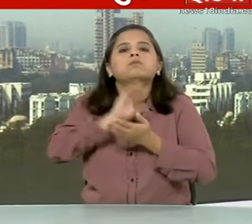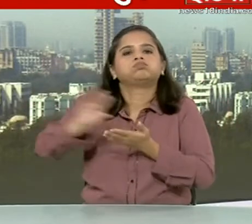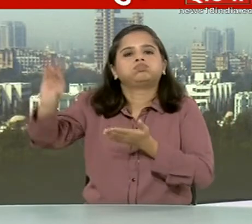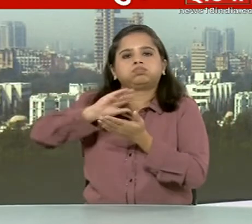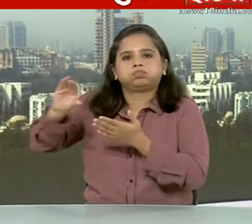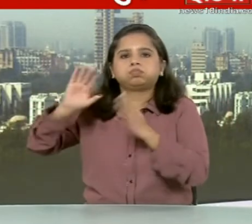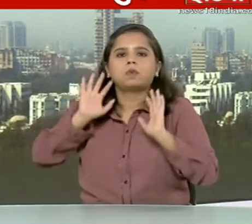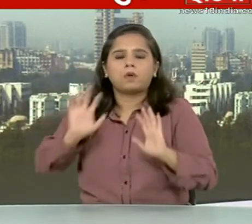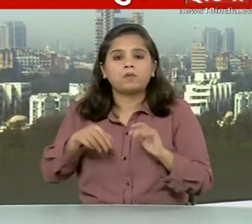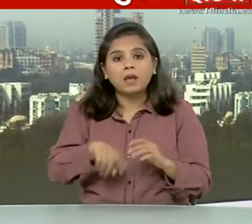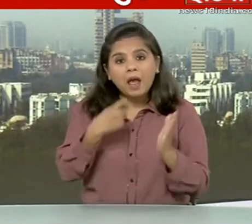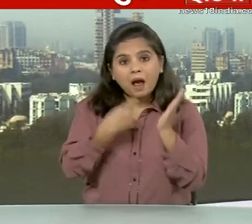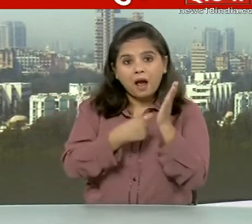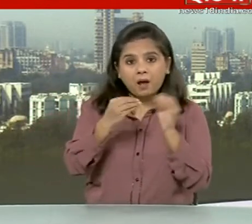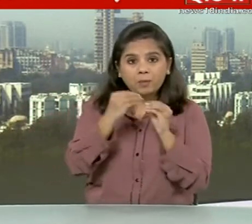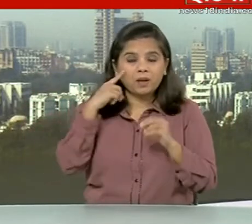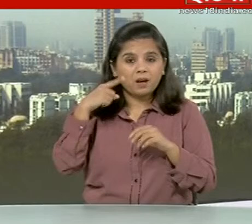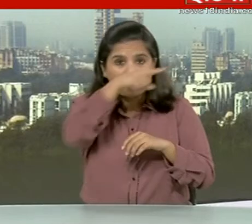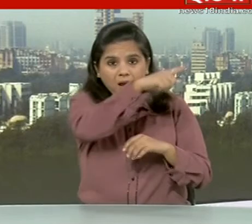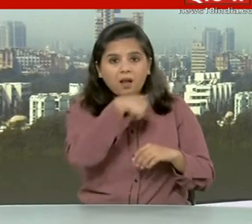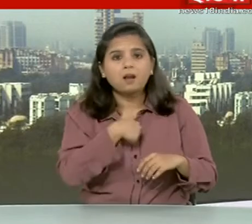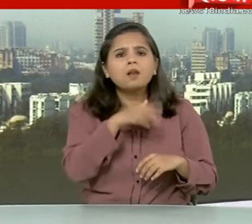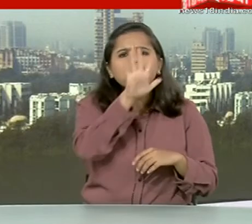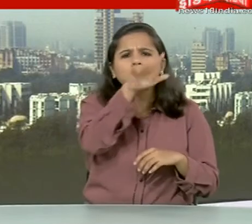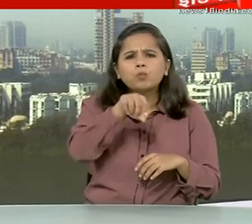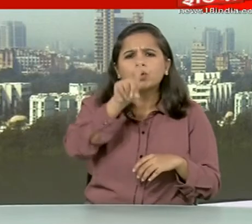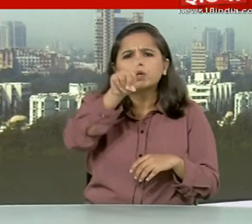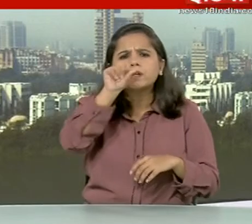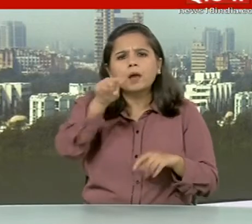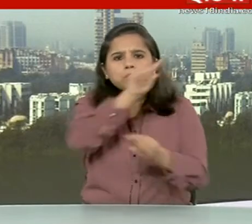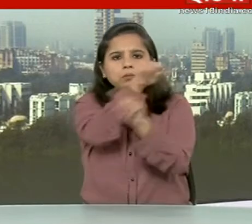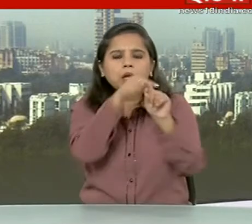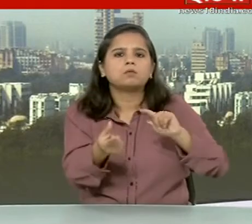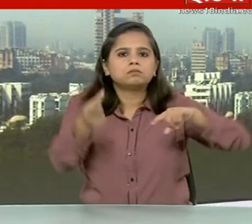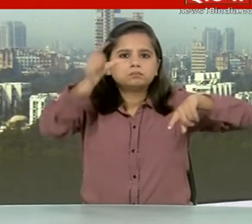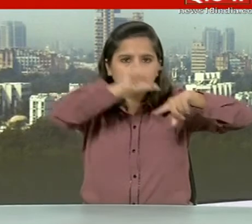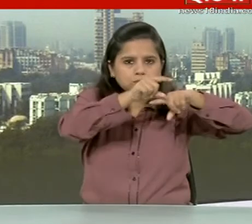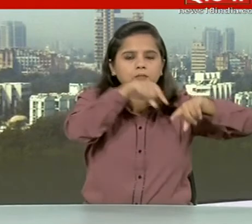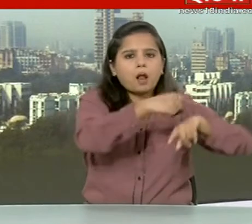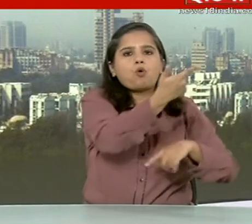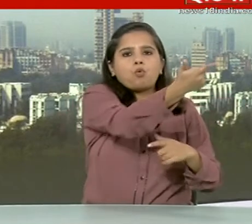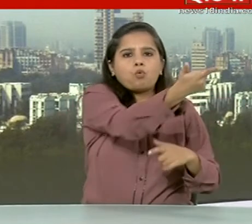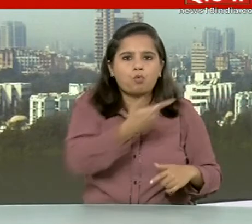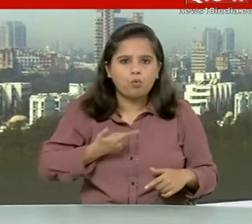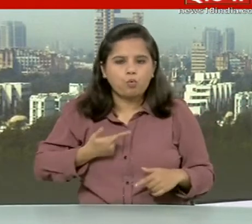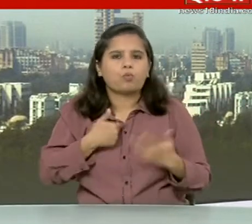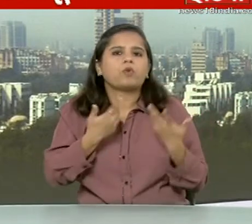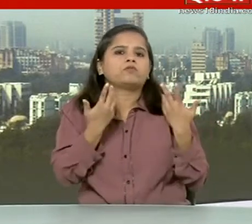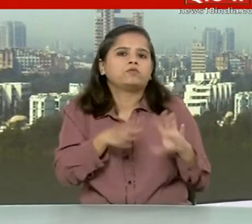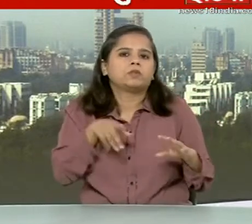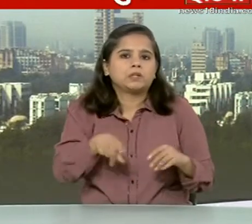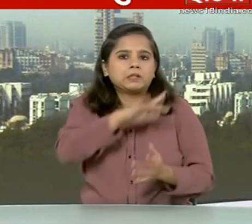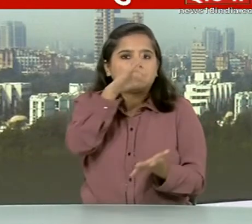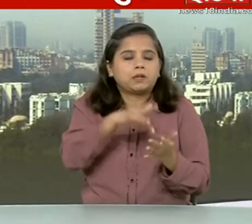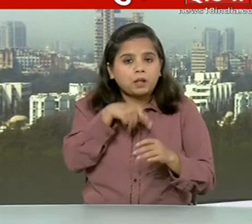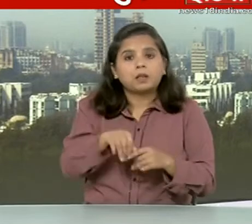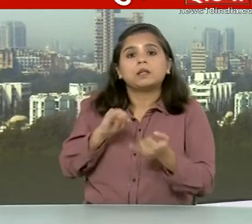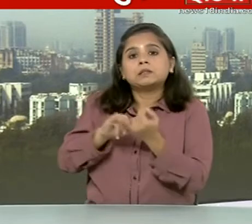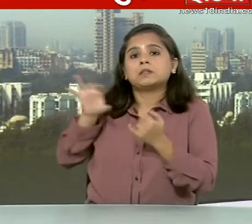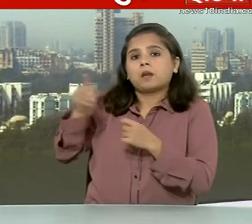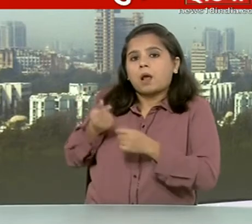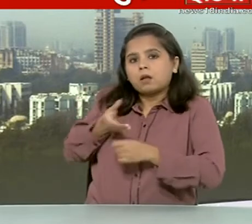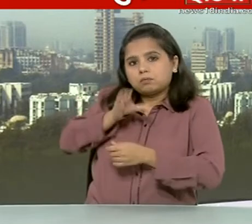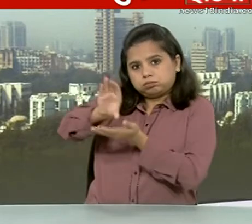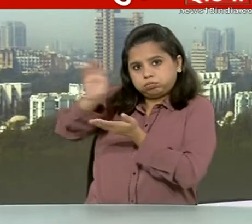केंद्र आरबियाई से 5.19% की दर पर कर्ज लेकर विशेश पैकेज की तहट राज्यों को रकम देगी